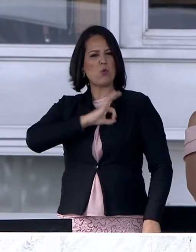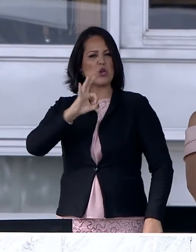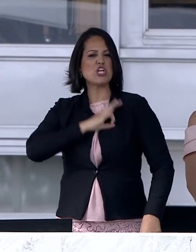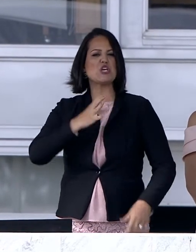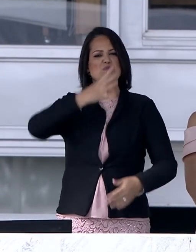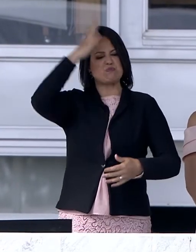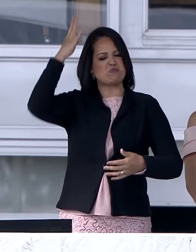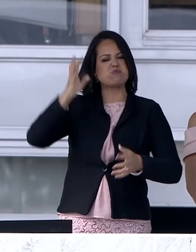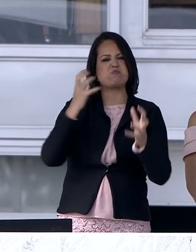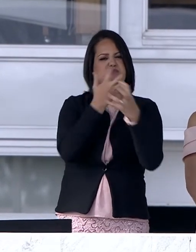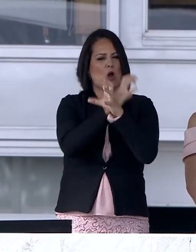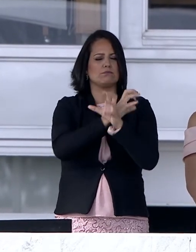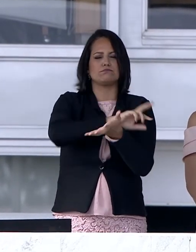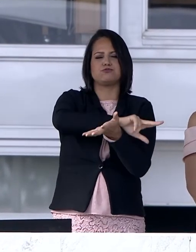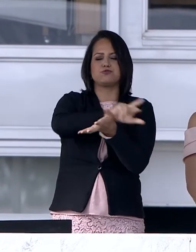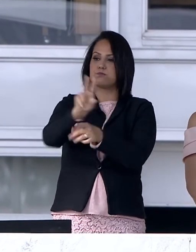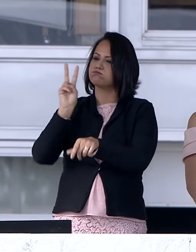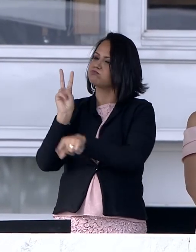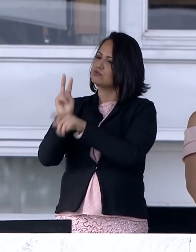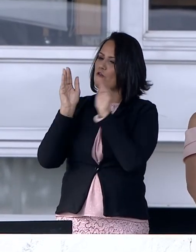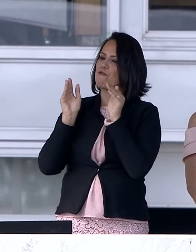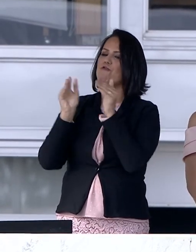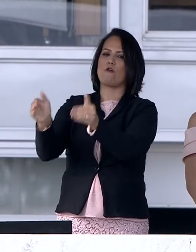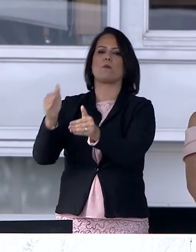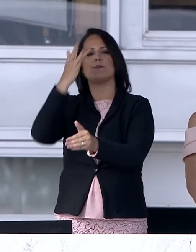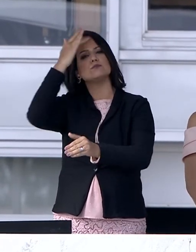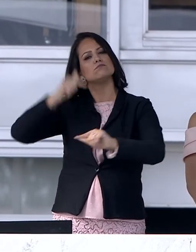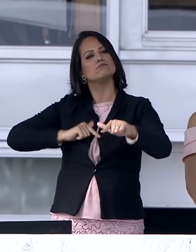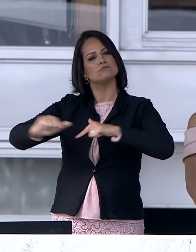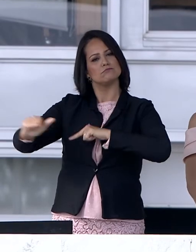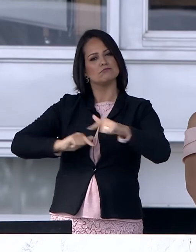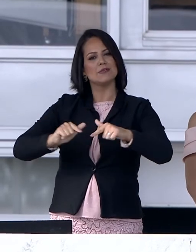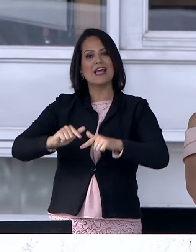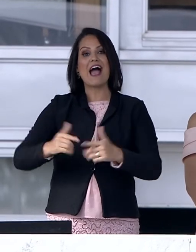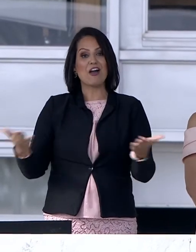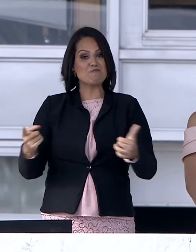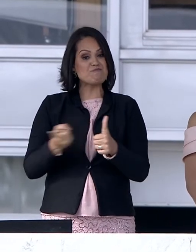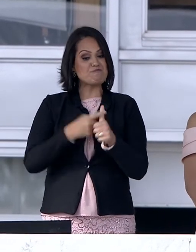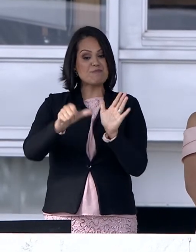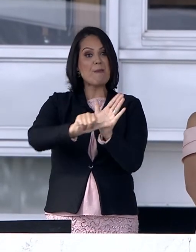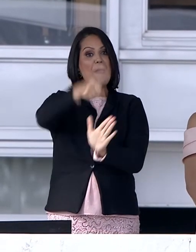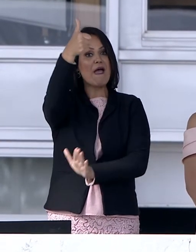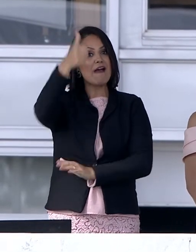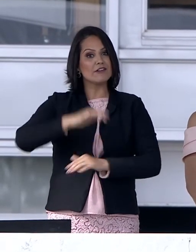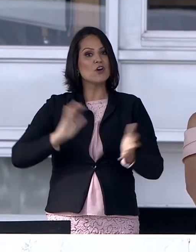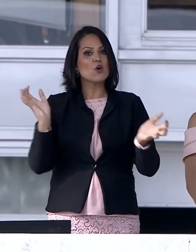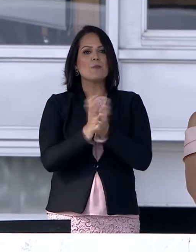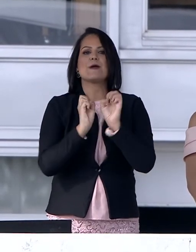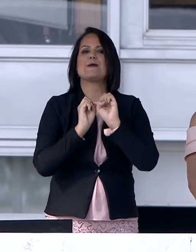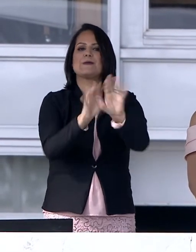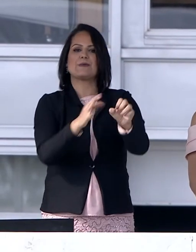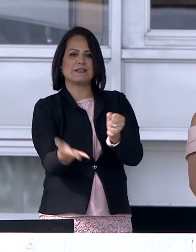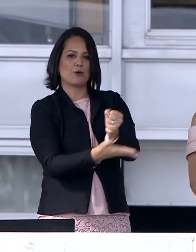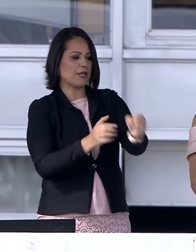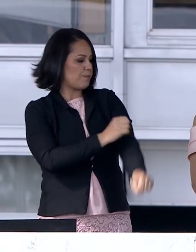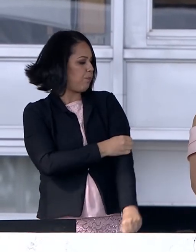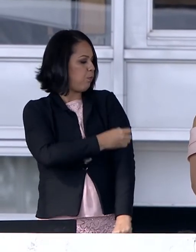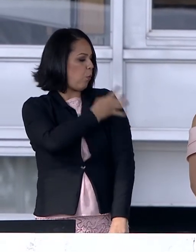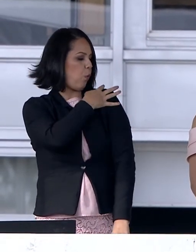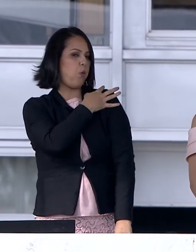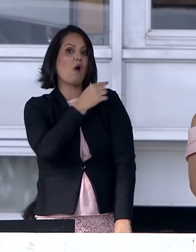Pela primeira vez, o Brasil irá priorizar a educação básica, que é a que realmente transforma o presente